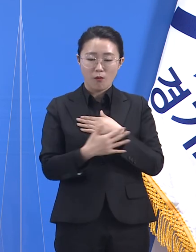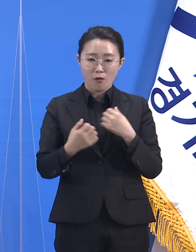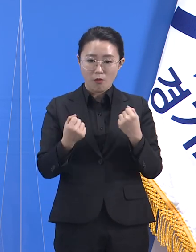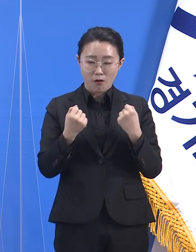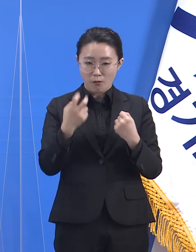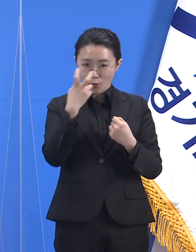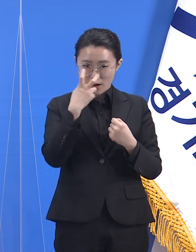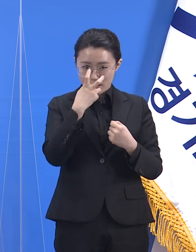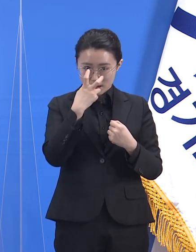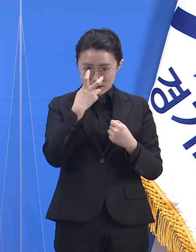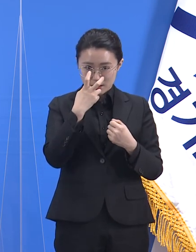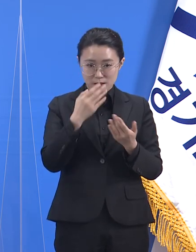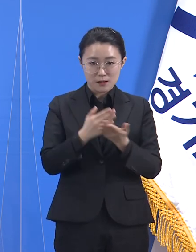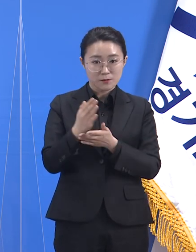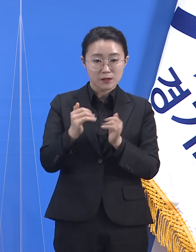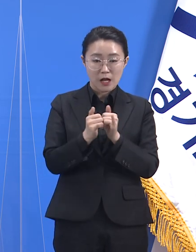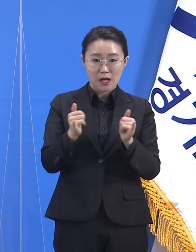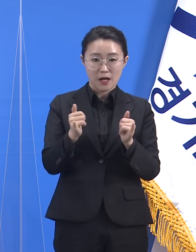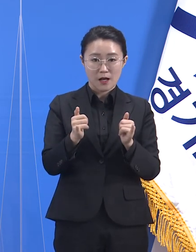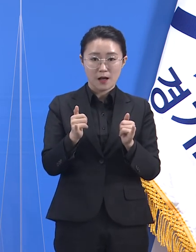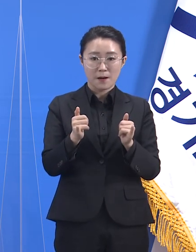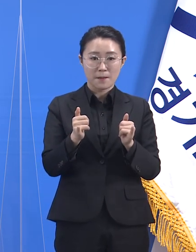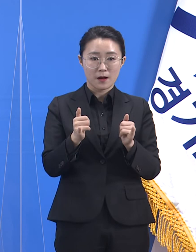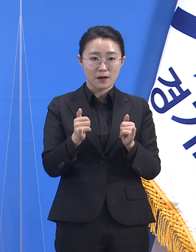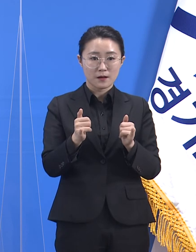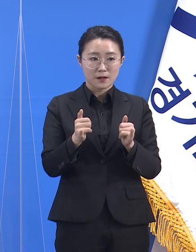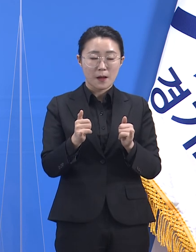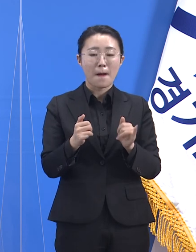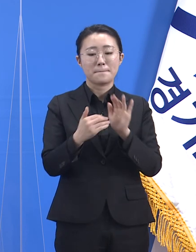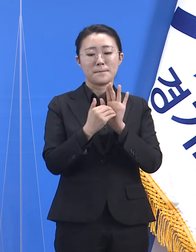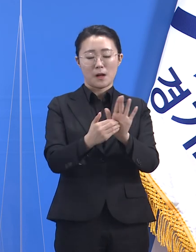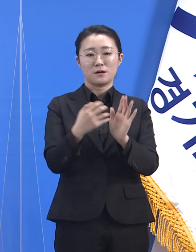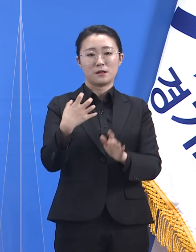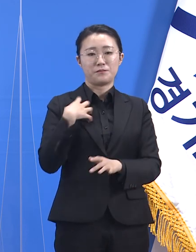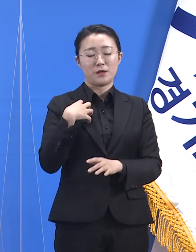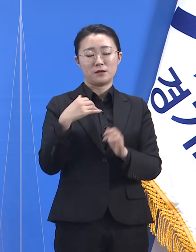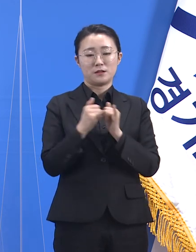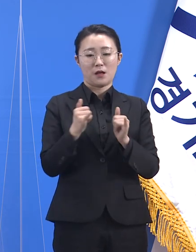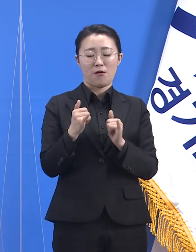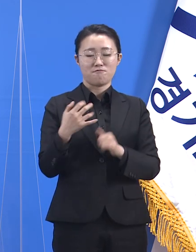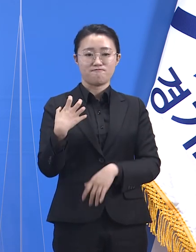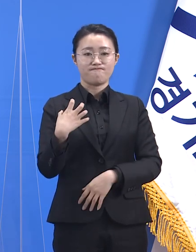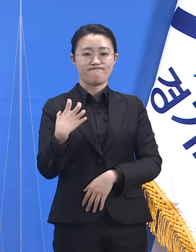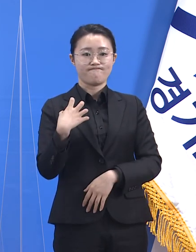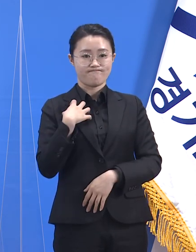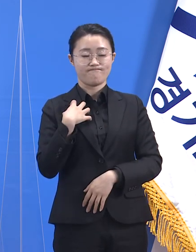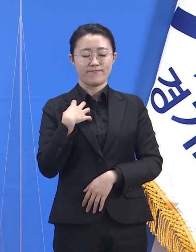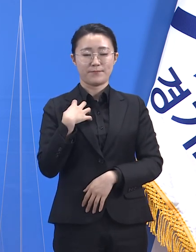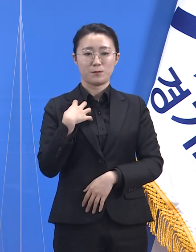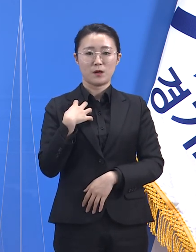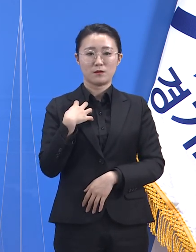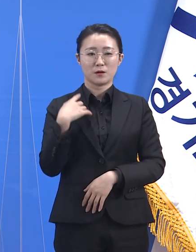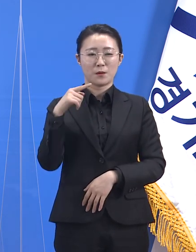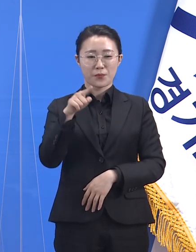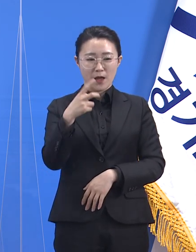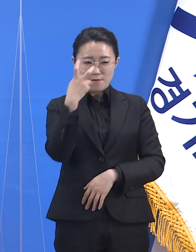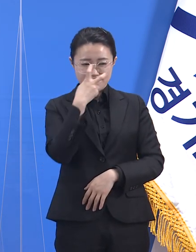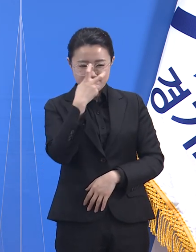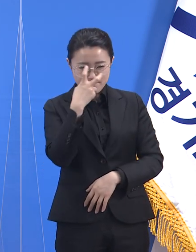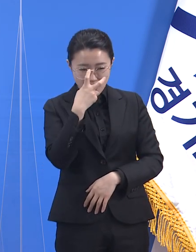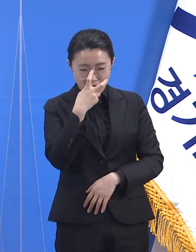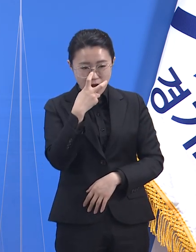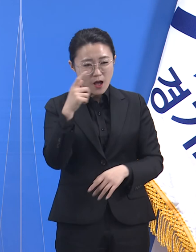매일 철저하게 모니터링하고 이상징후가 발견되면 이를 즉시 보고하는 체계가 중요합니다.